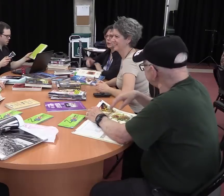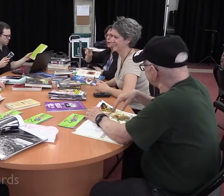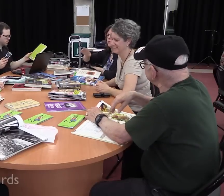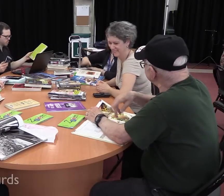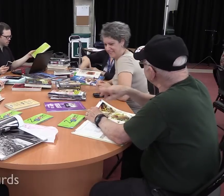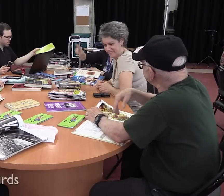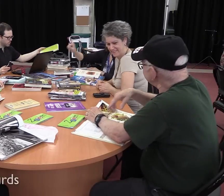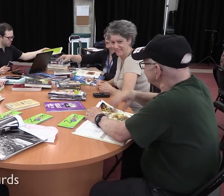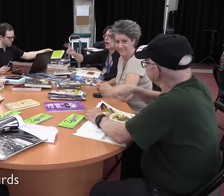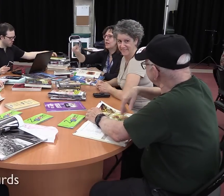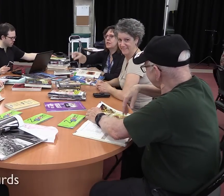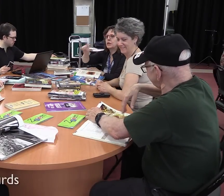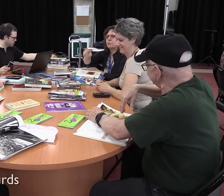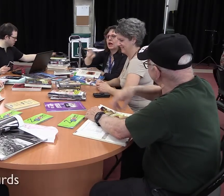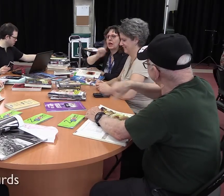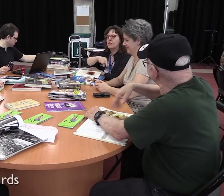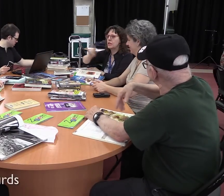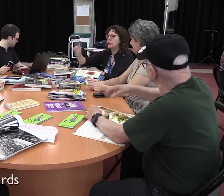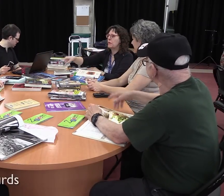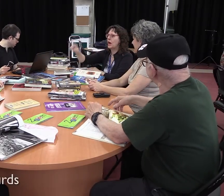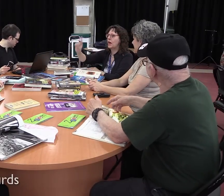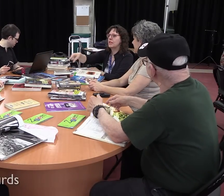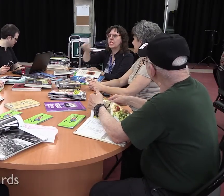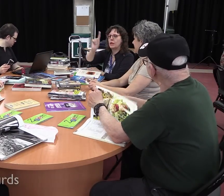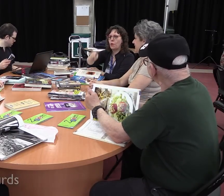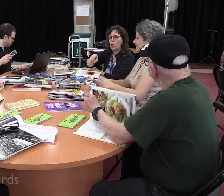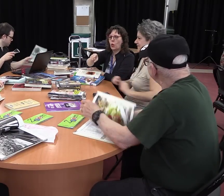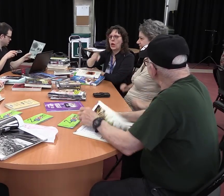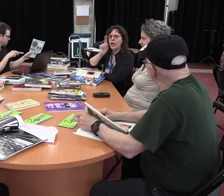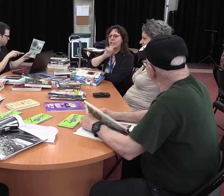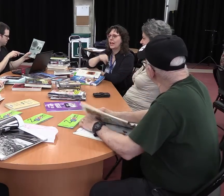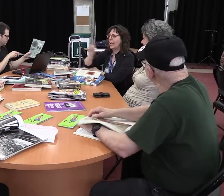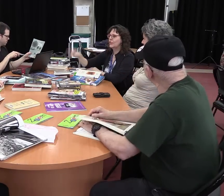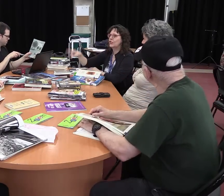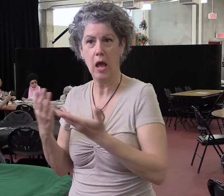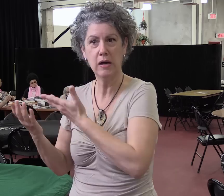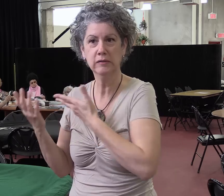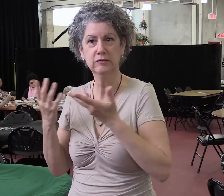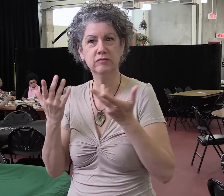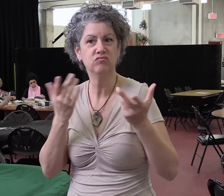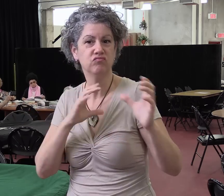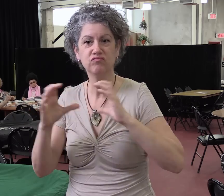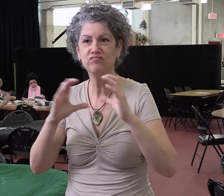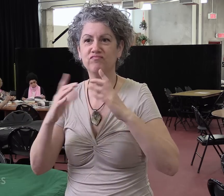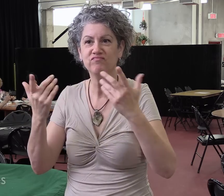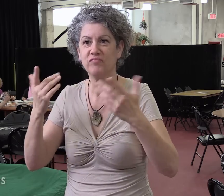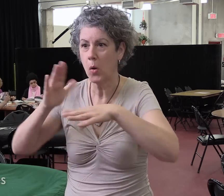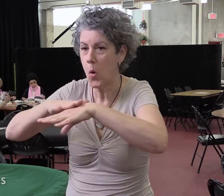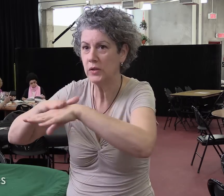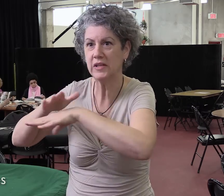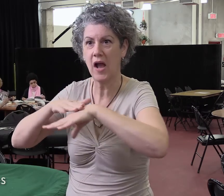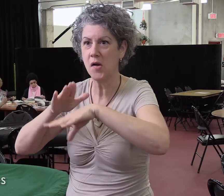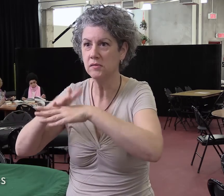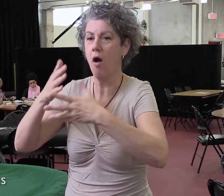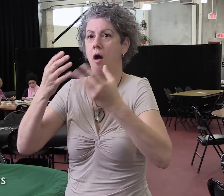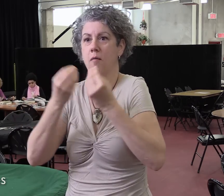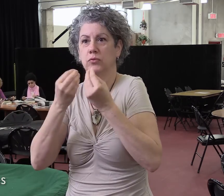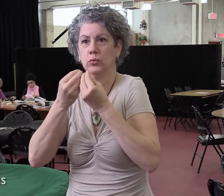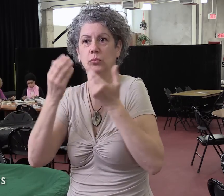pour nous. Les gens qui utilisent ce service-là sont très, très à l'aise au niveau de la communication. Marc-André peut les conseiller sur beaucoup de choses sur